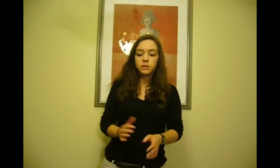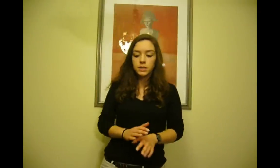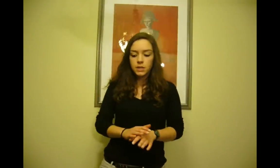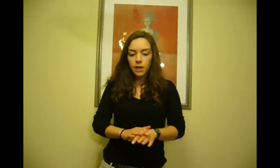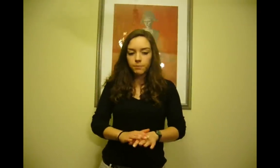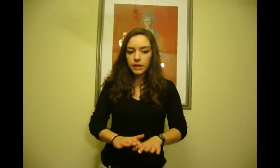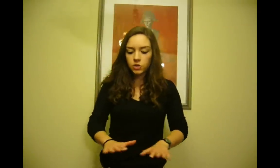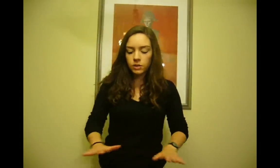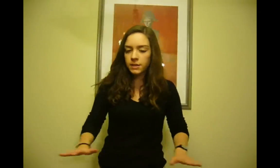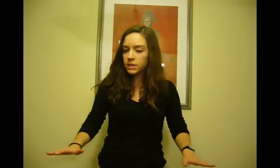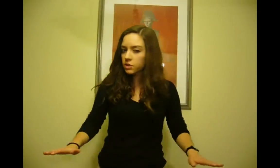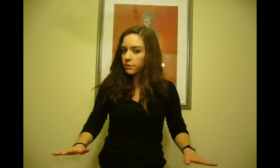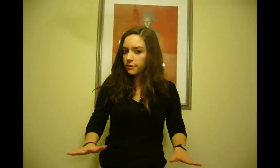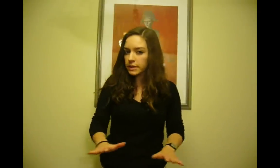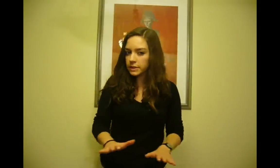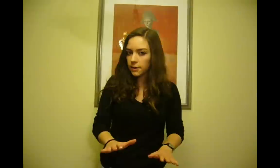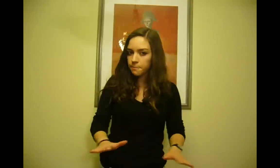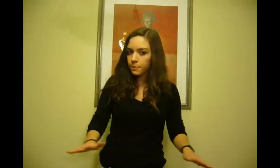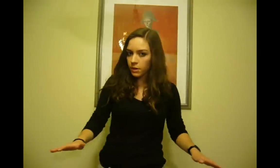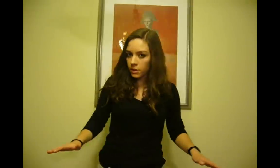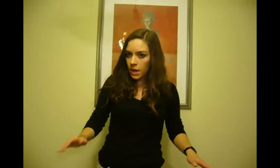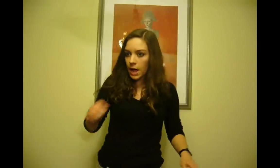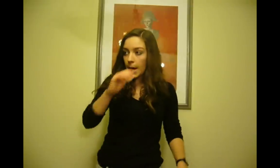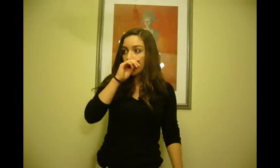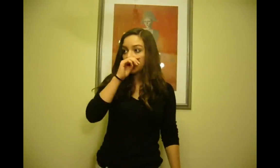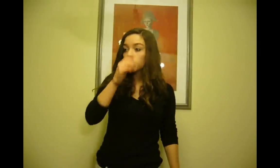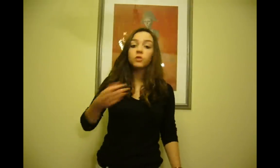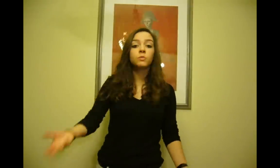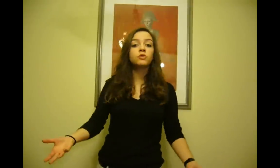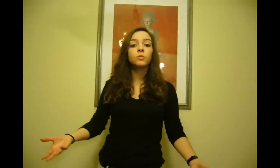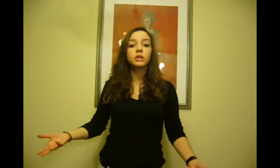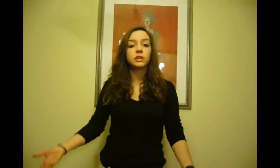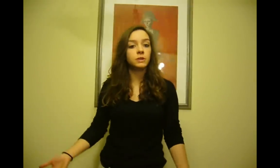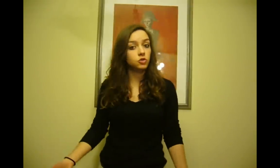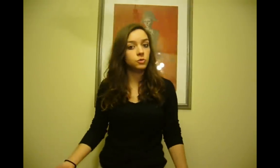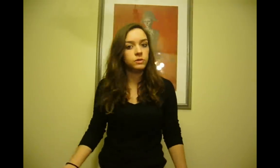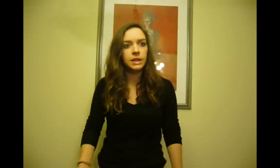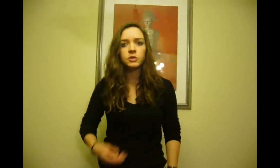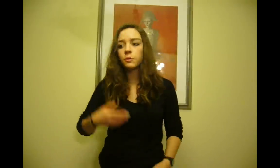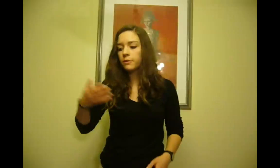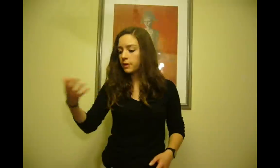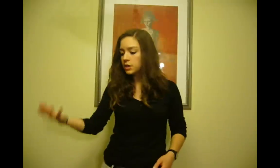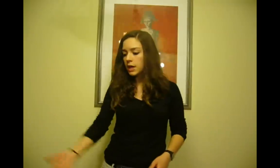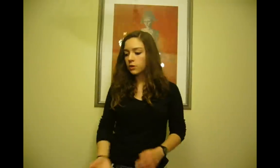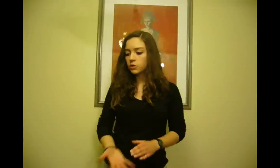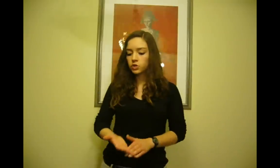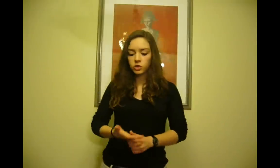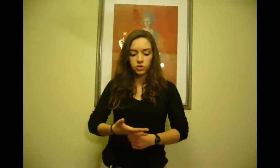apenas no limite da sobrevivência. Isto é um truque muito comum que estes animais costumam utilizar para sobreviver em condições de